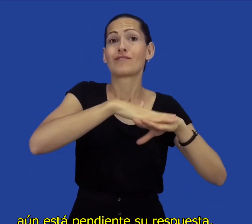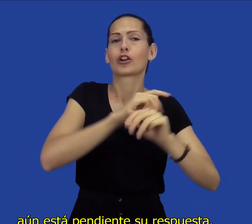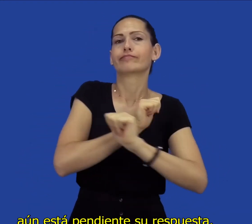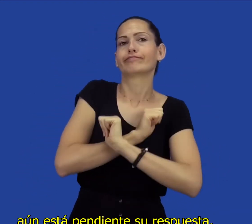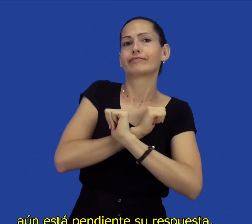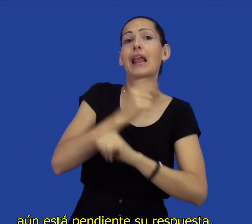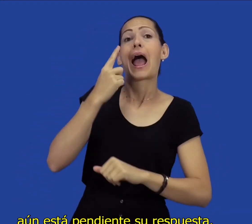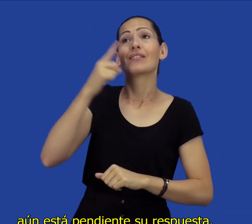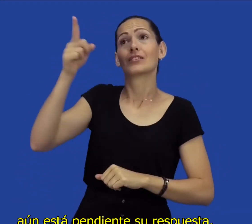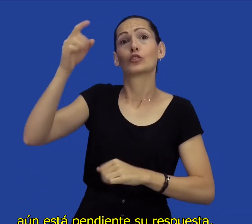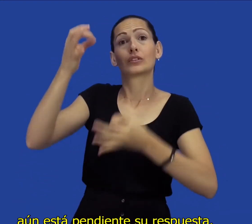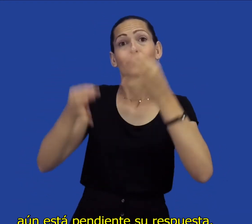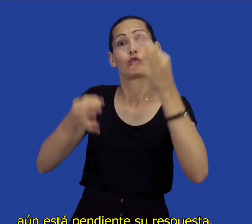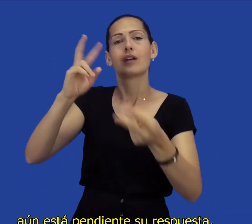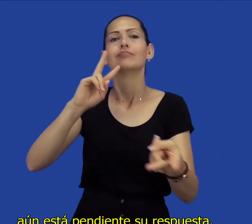aún está pendiente su respuesta.